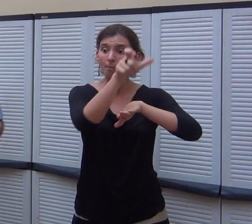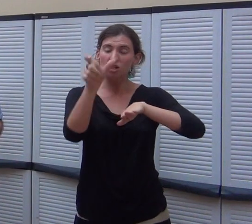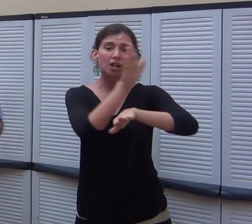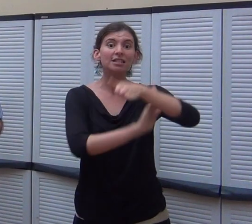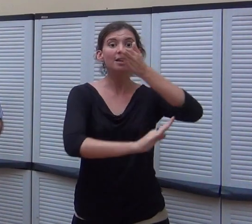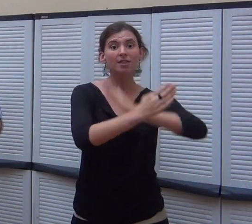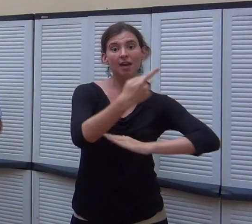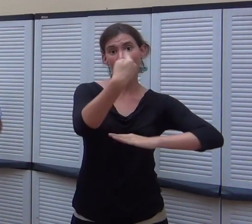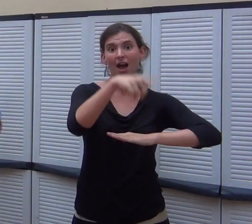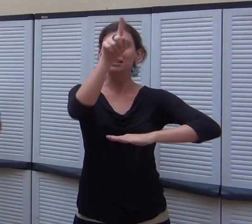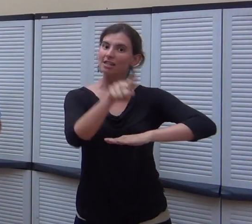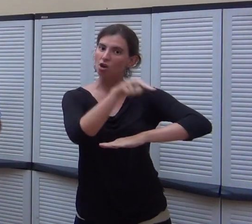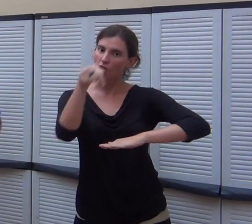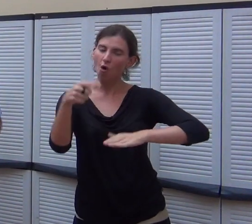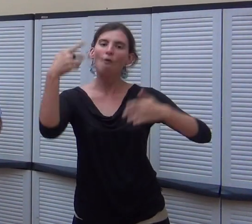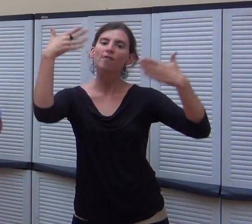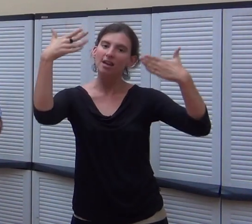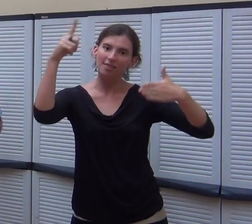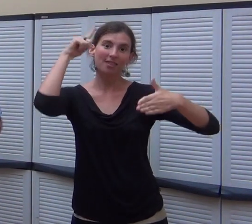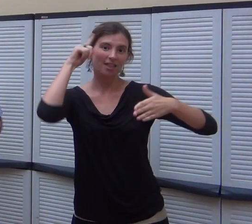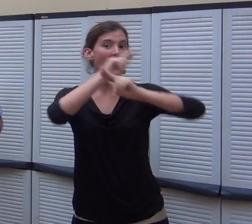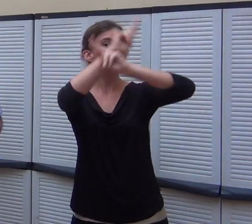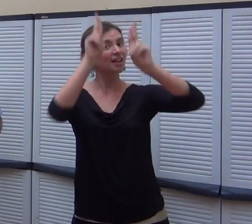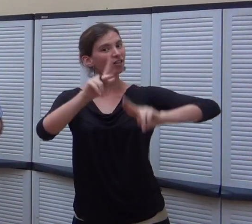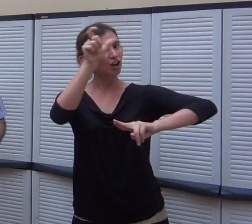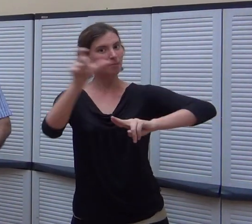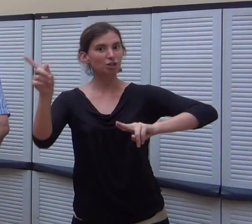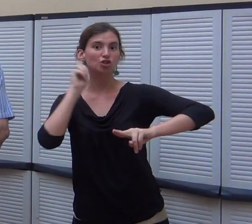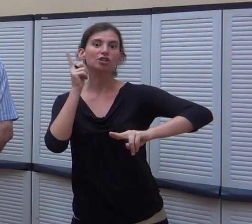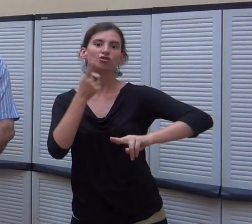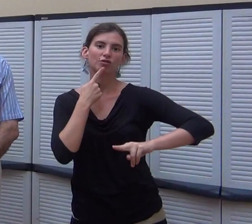discapacitats. Feliç Dia Internacional de les Persones Sordes.